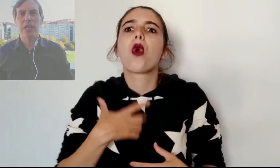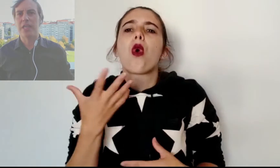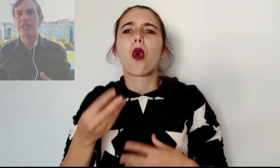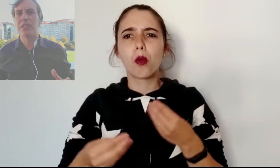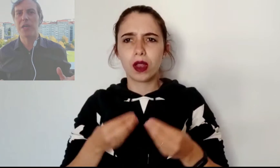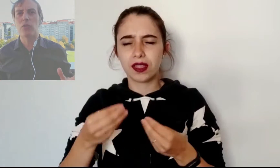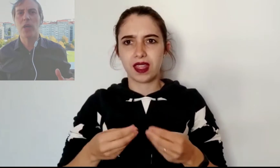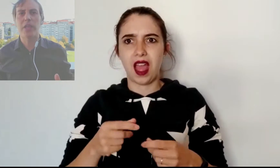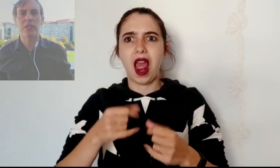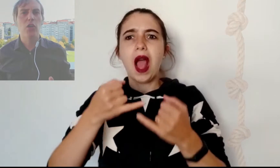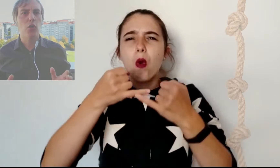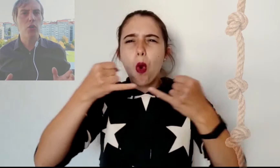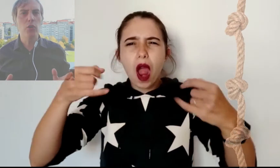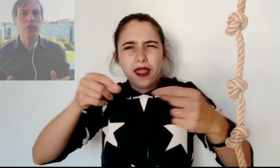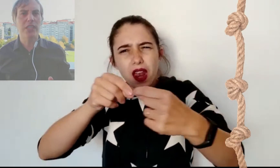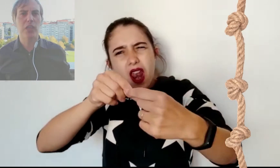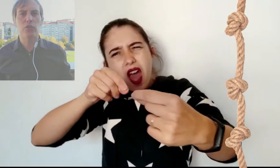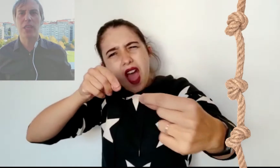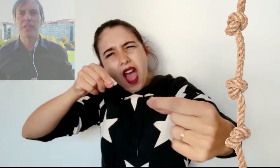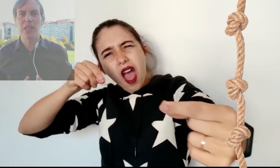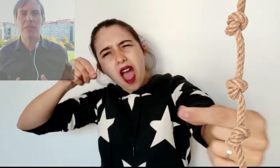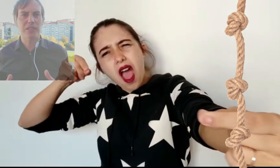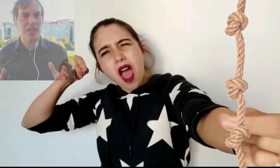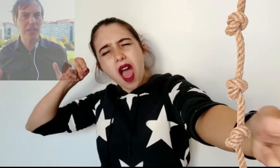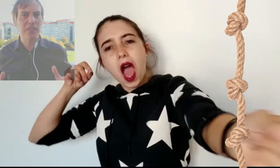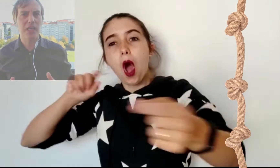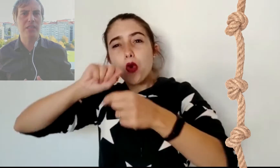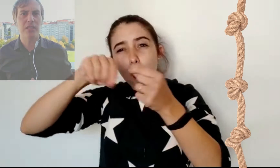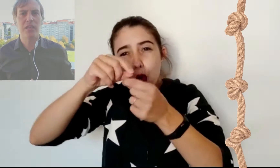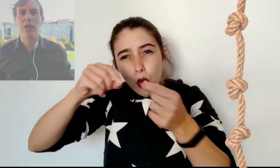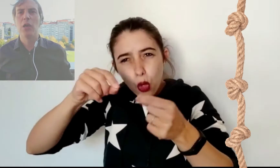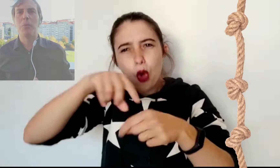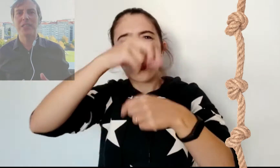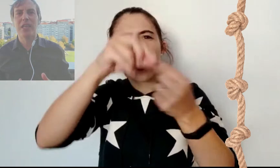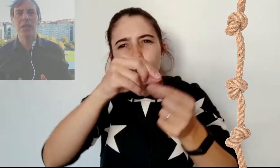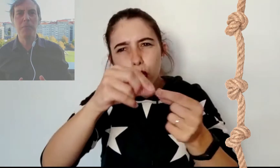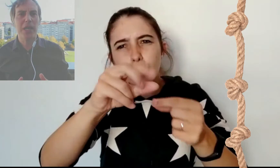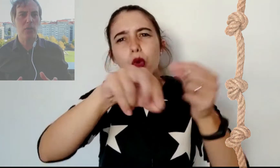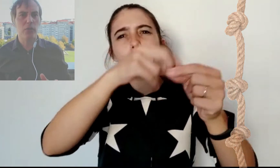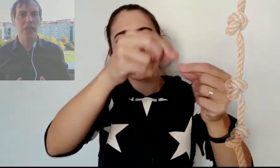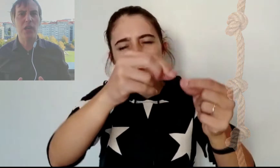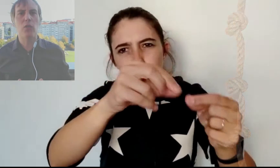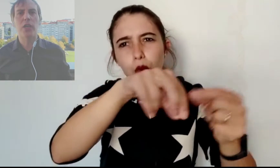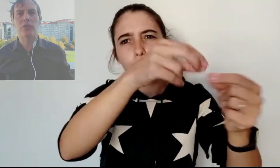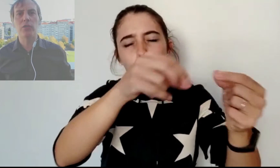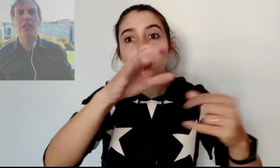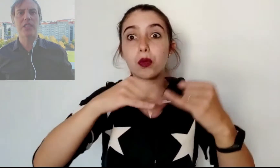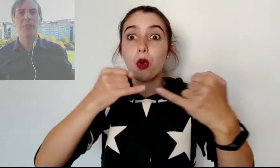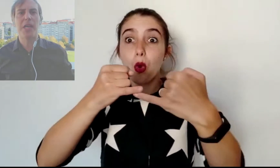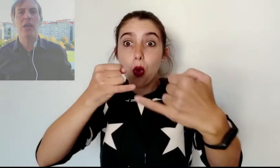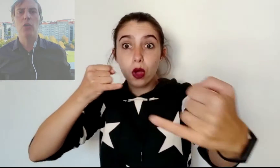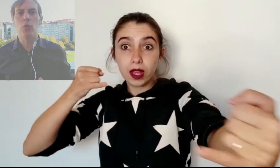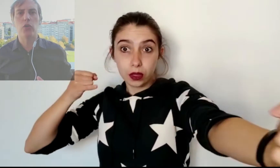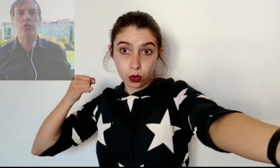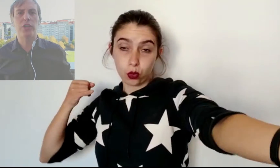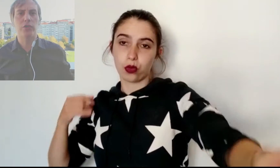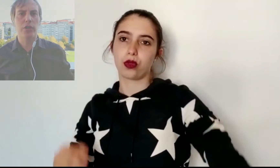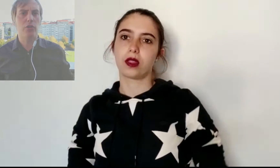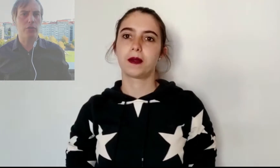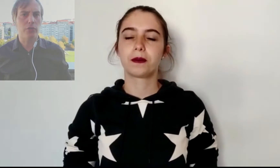Larguísimas cuerdas con nudos atados a distancias equidistantes bastarían para conocer la longitud que separa unos sitios de otros.